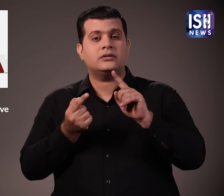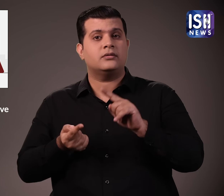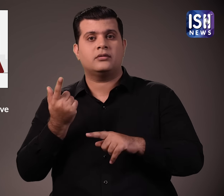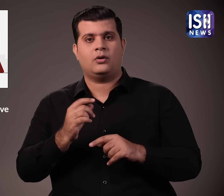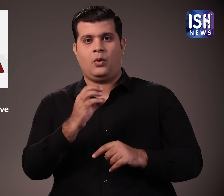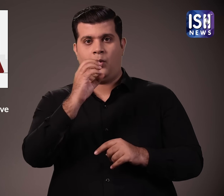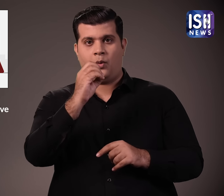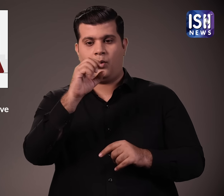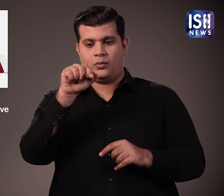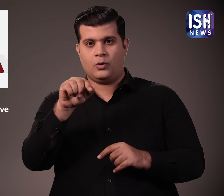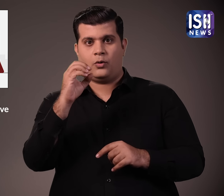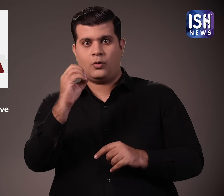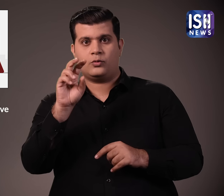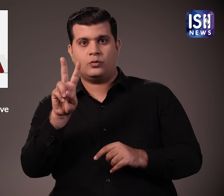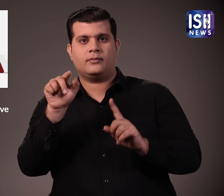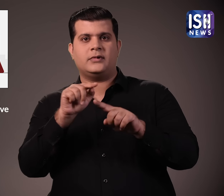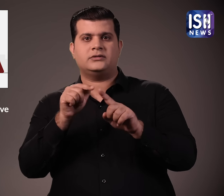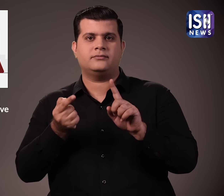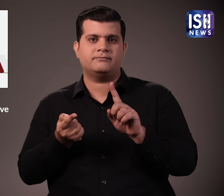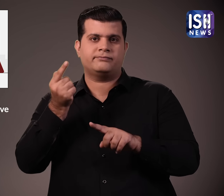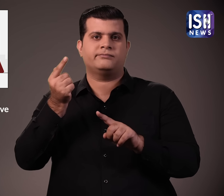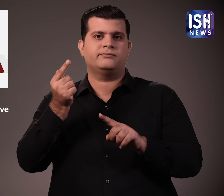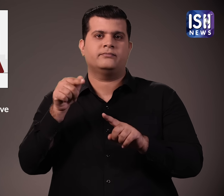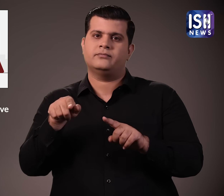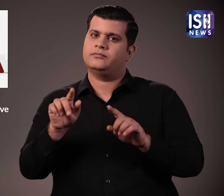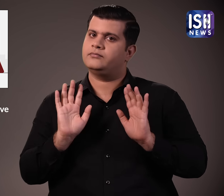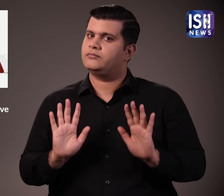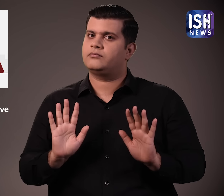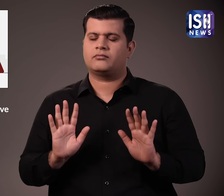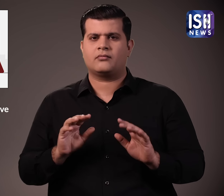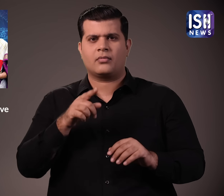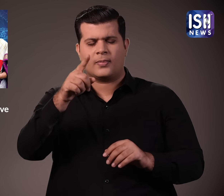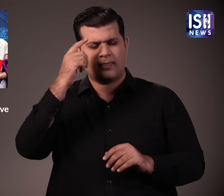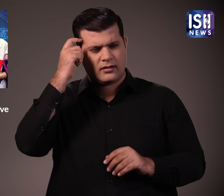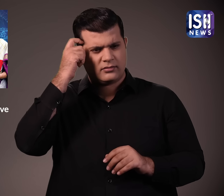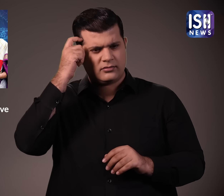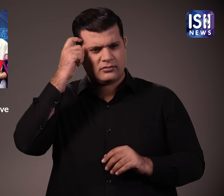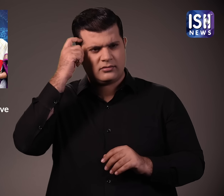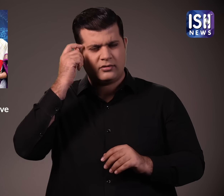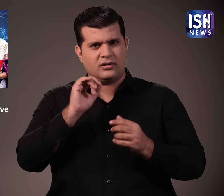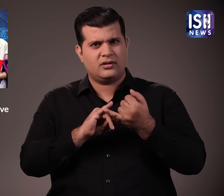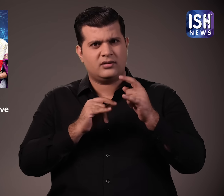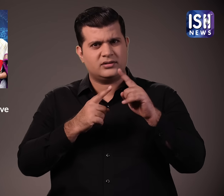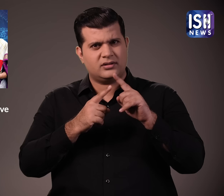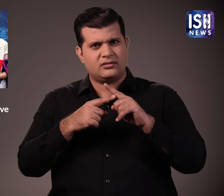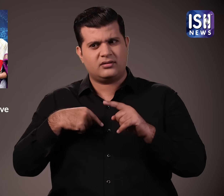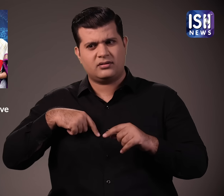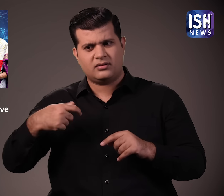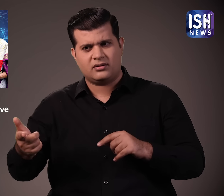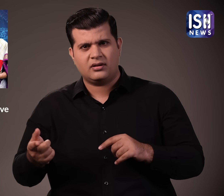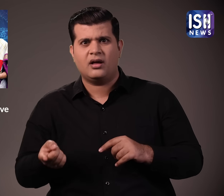दर बढ़ा कर 0.02 फीजदी कर दी गई है, आप शायद सोच रहे होंगे की शेरों के साथ